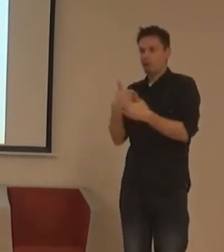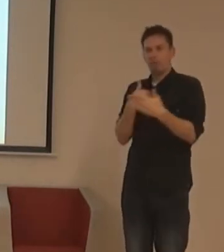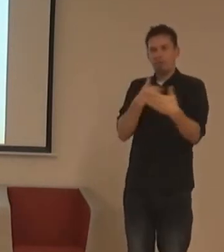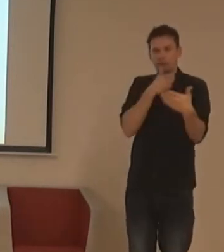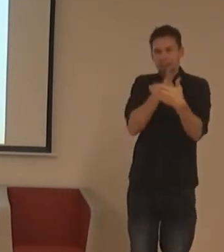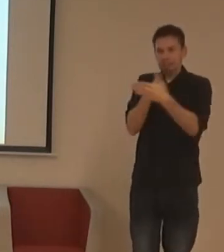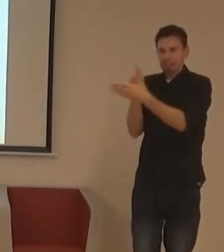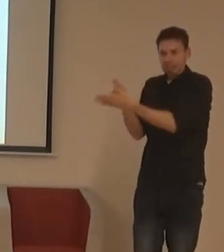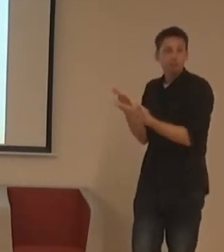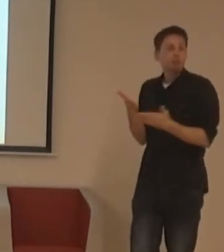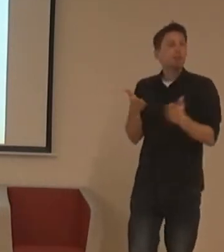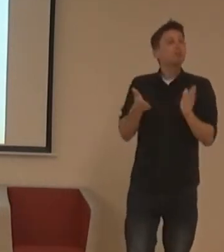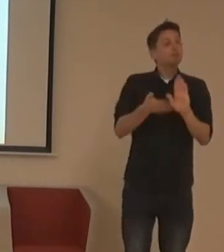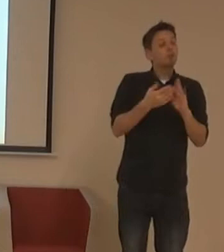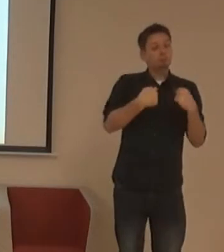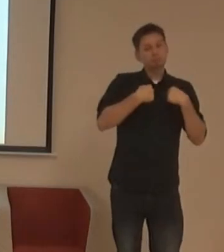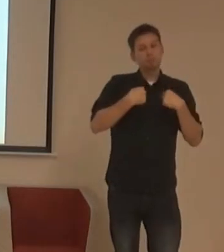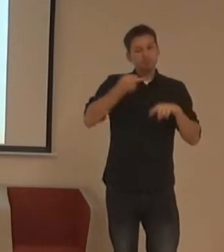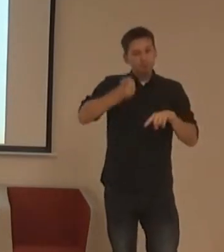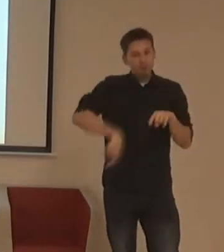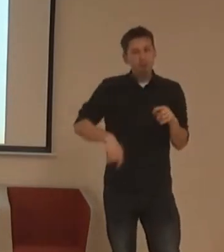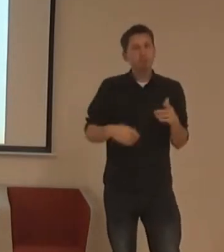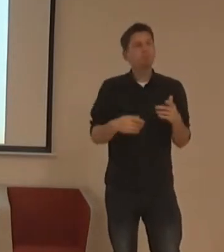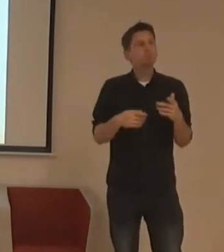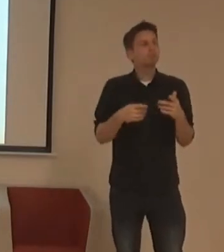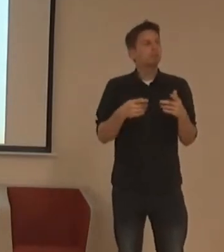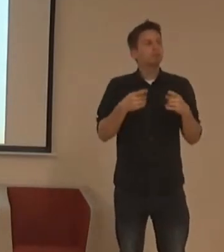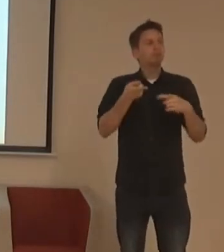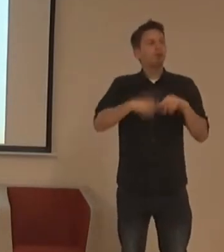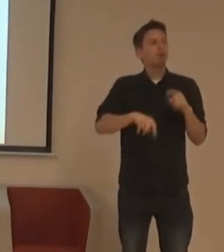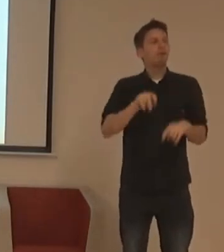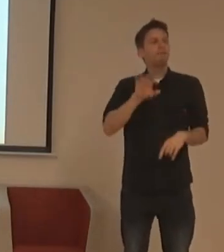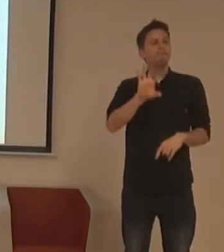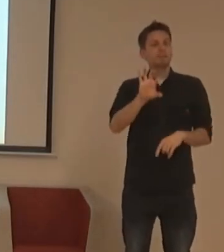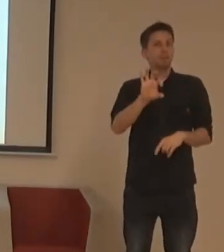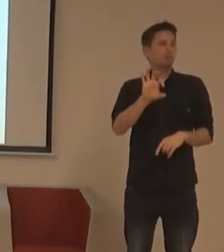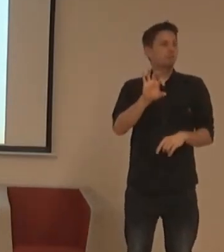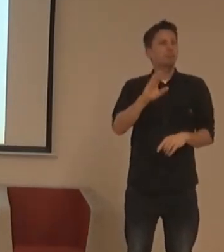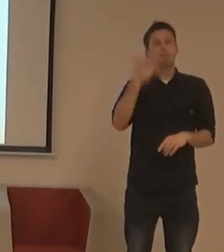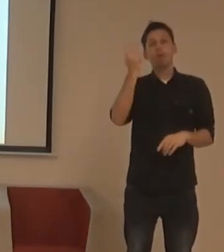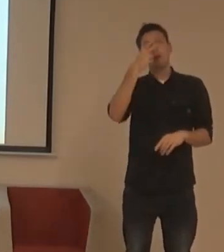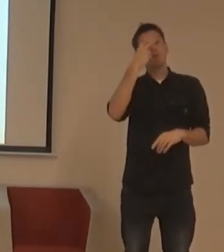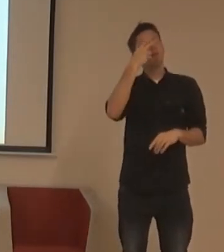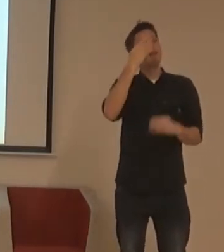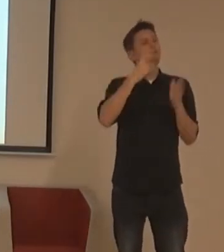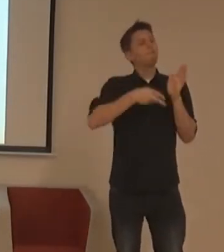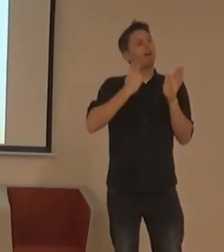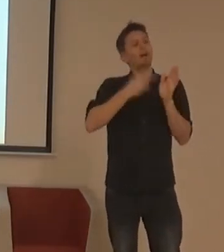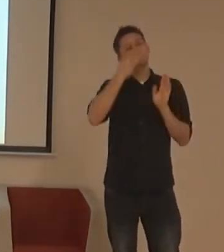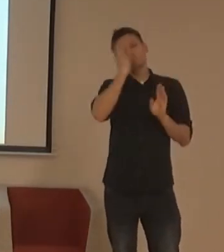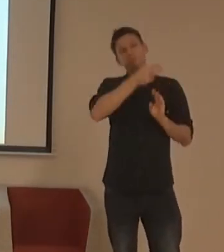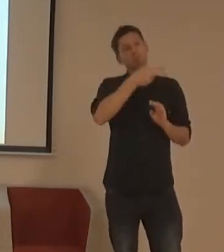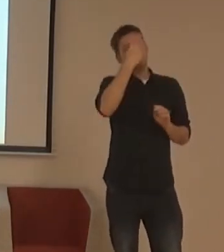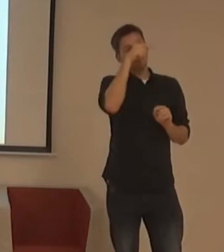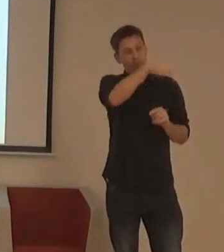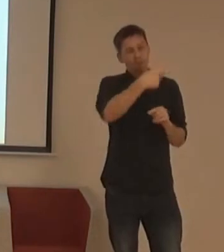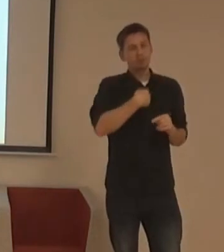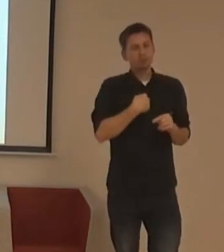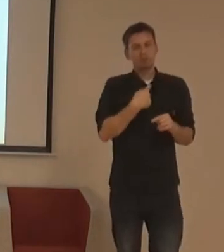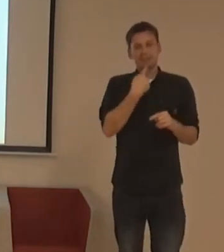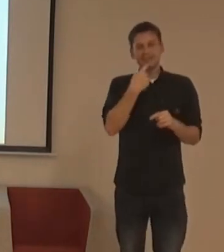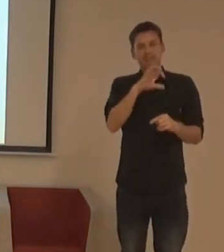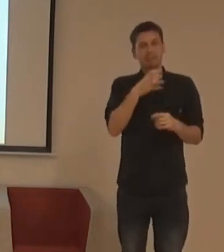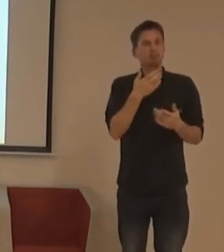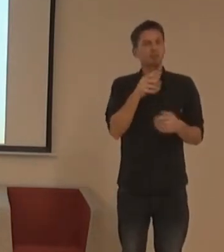Mě dneska třeba odmítlo záchod ve vlaku směr do Prna, prostě to bylo otevřeno, já jsem